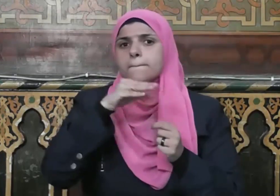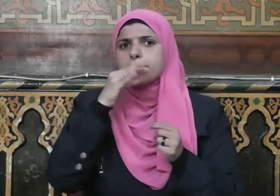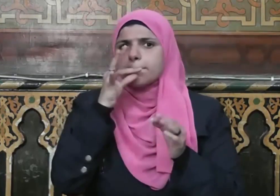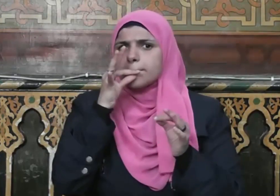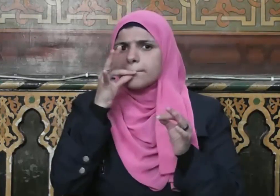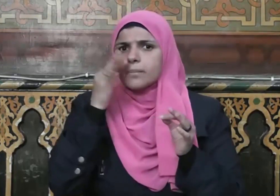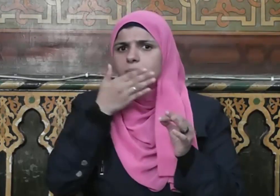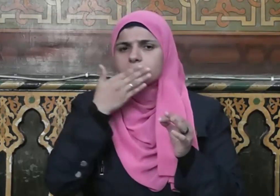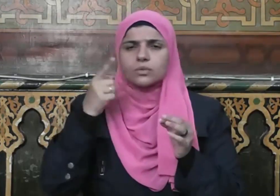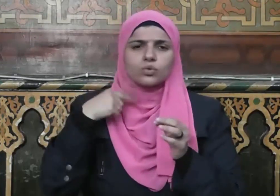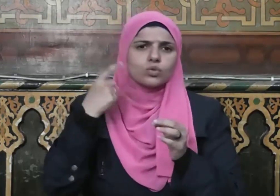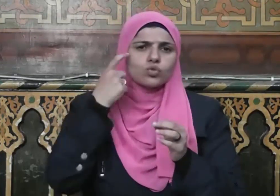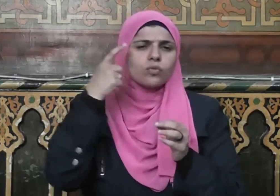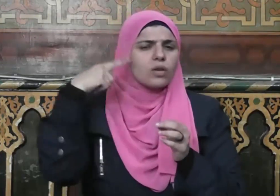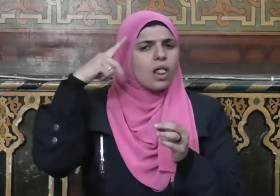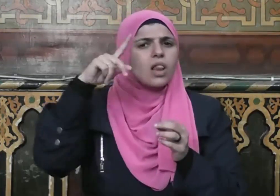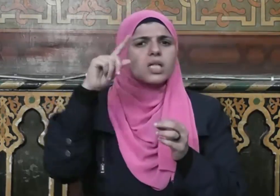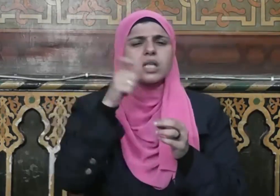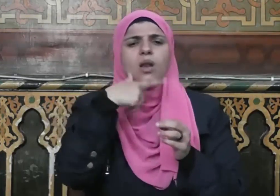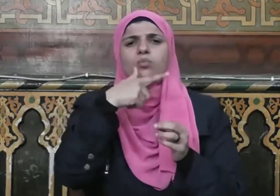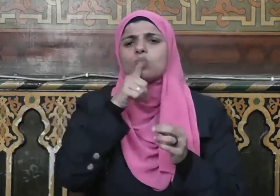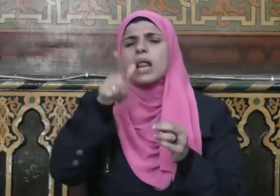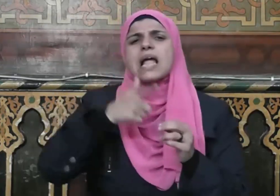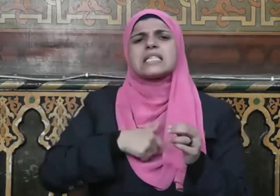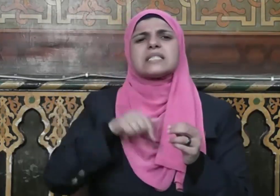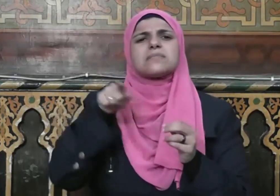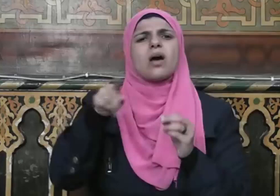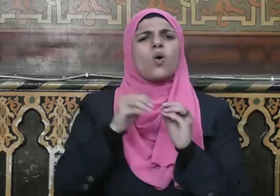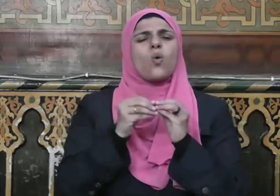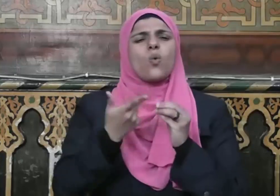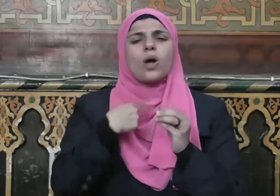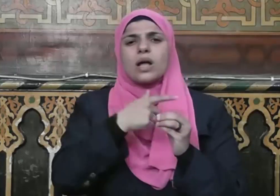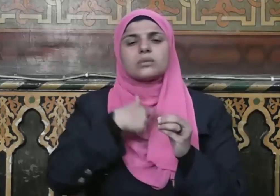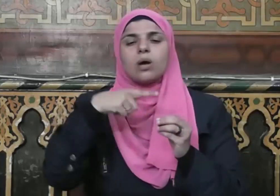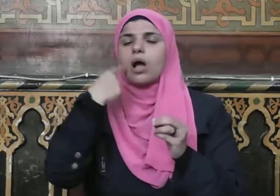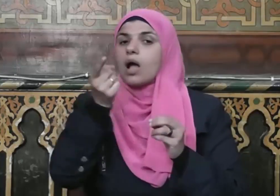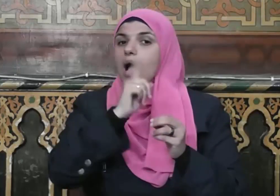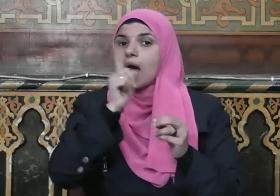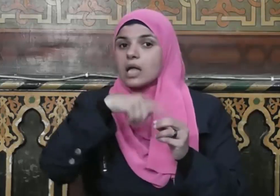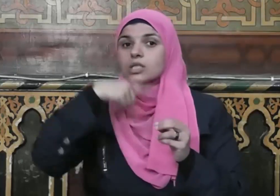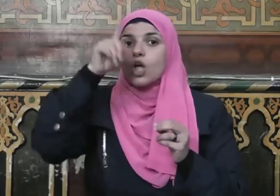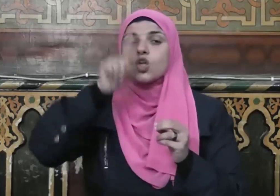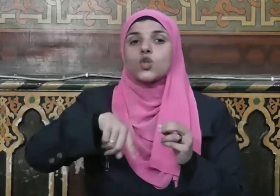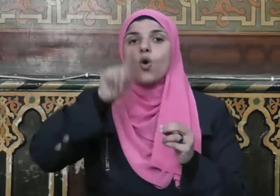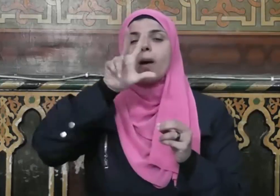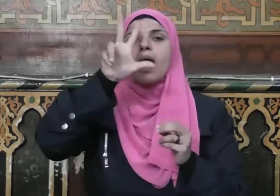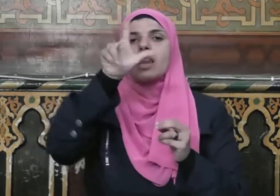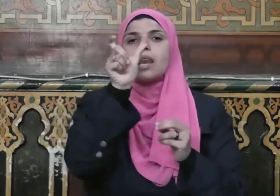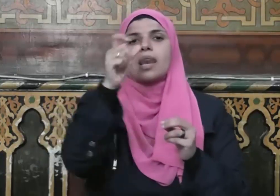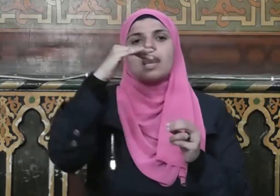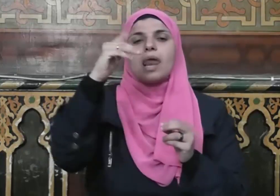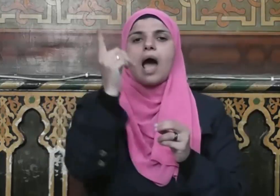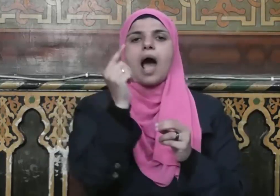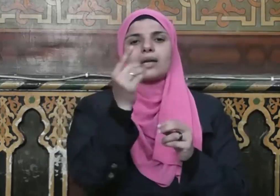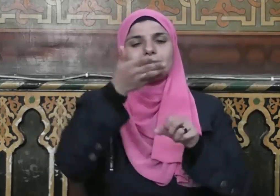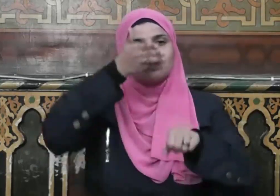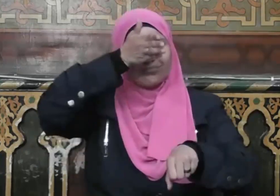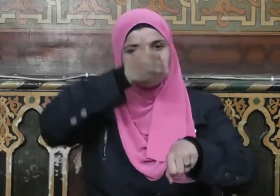فسكتنا حتى ظننا أنه سيسميه بغير اسمه قال أليس يوم النحر كلنا